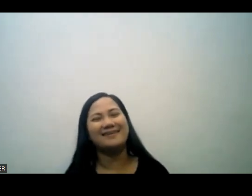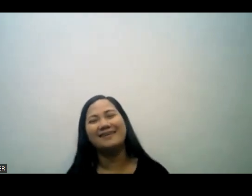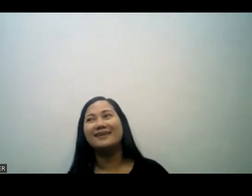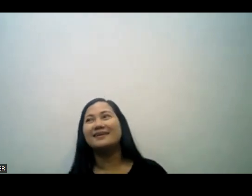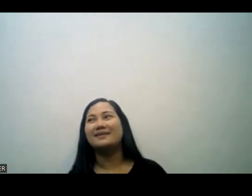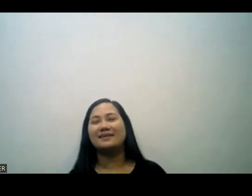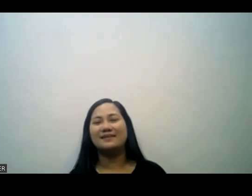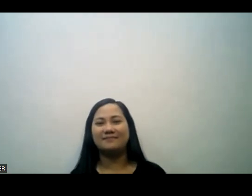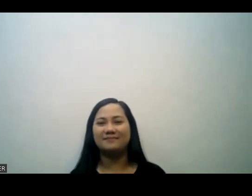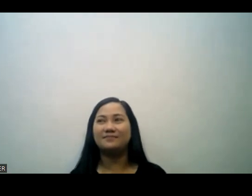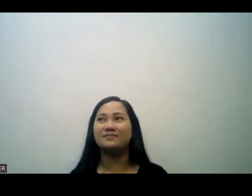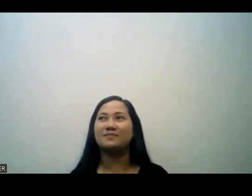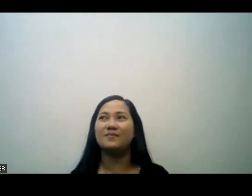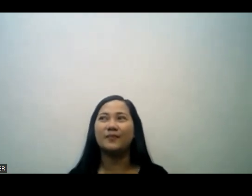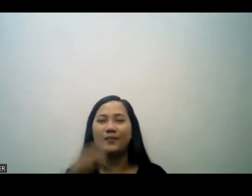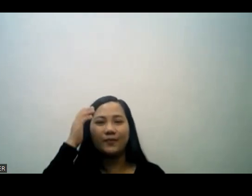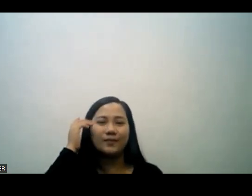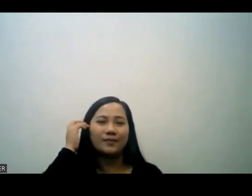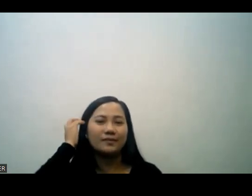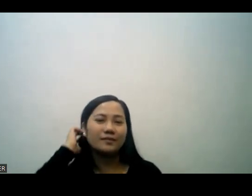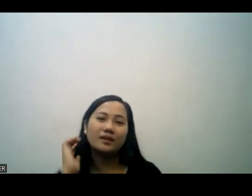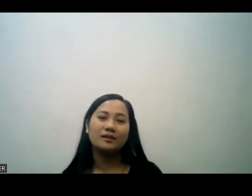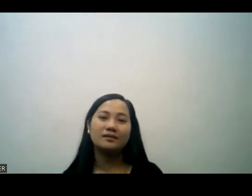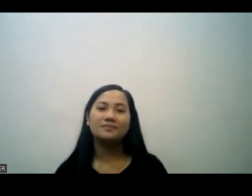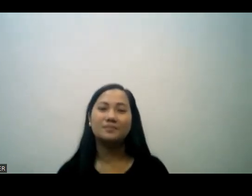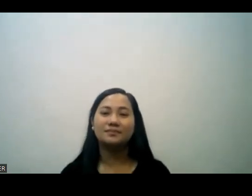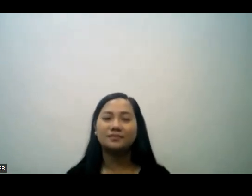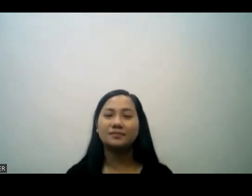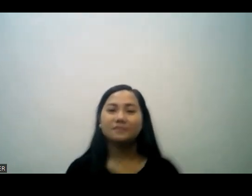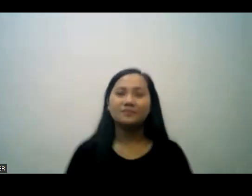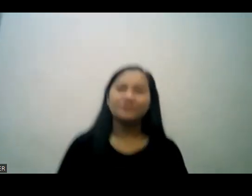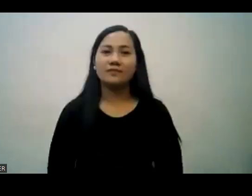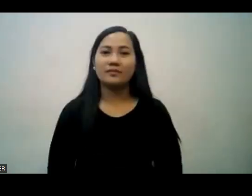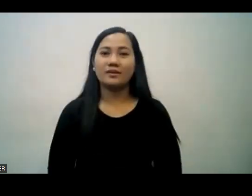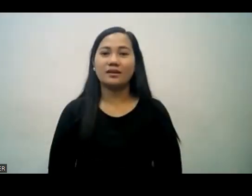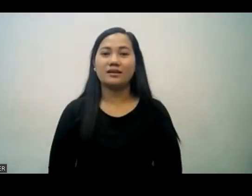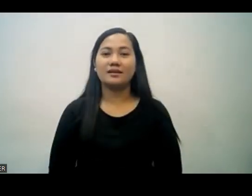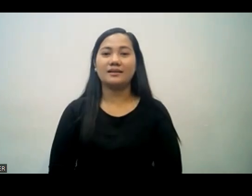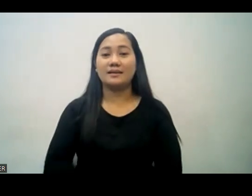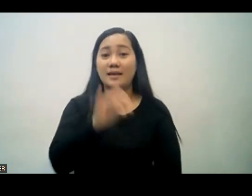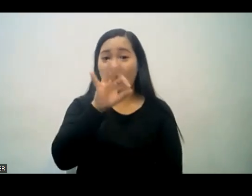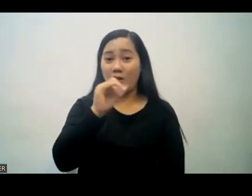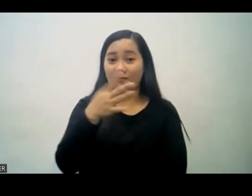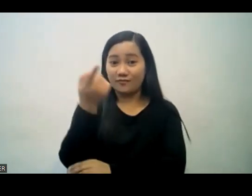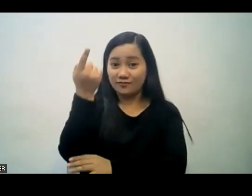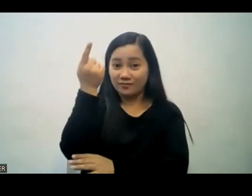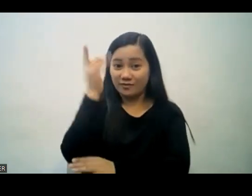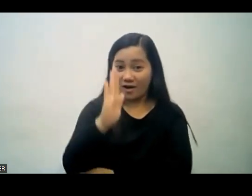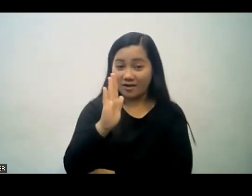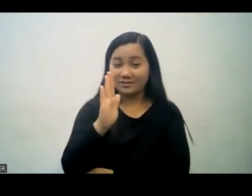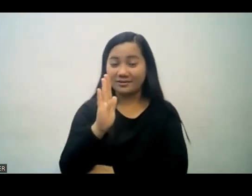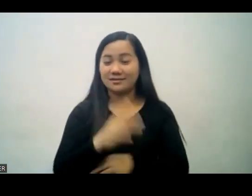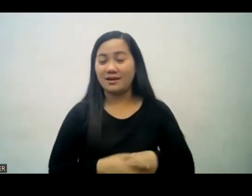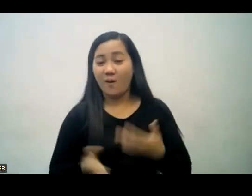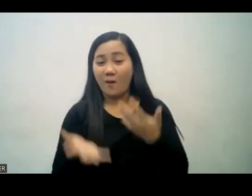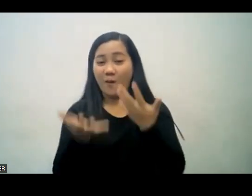and let me overcome that suffering first. Kaya nga, kapag marahil, yung Diyos po, kung nais niyang yung